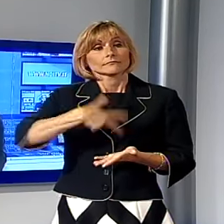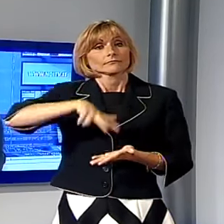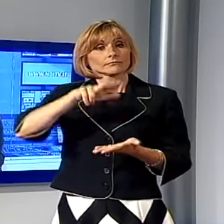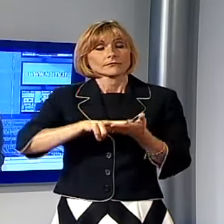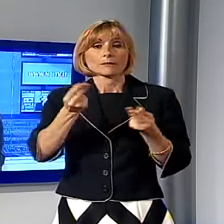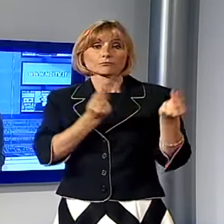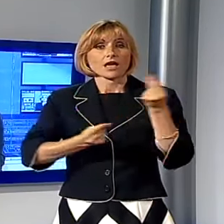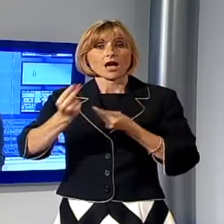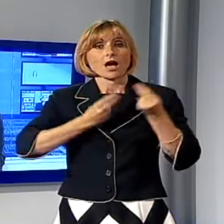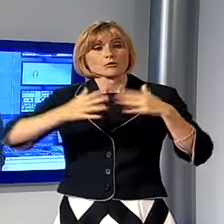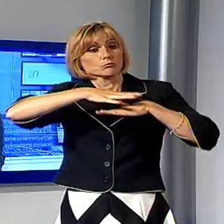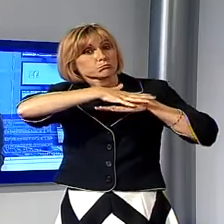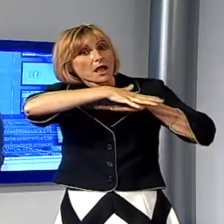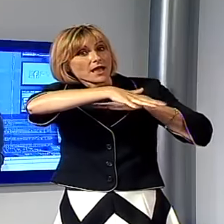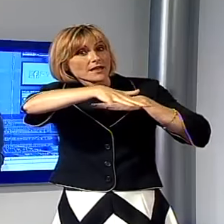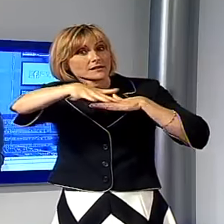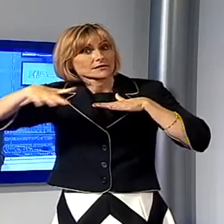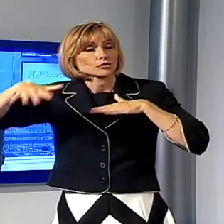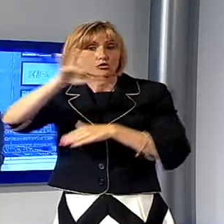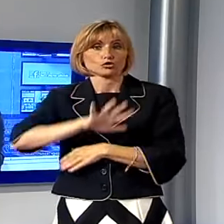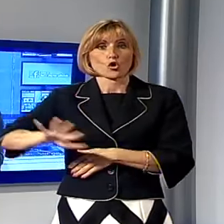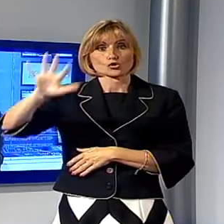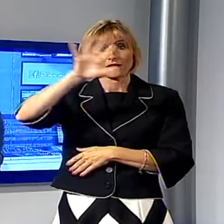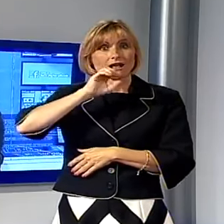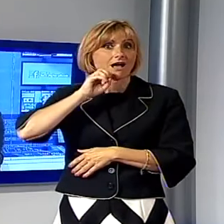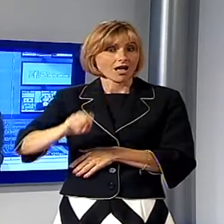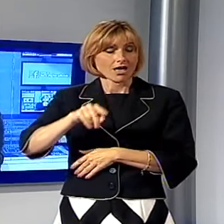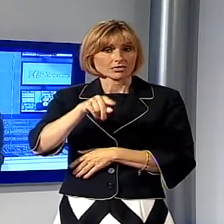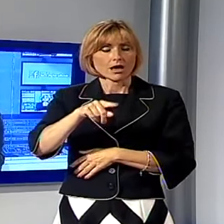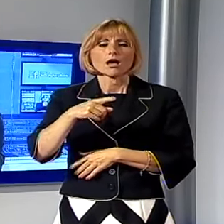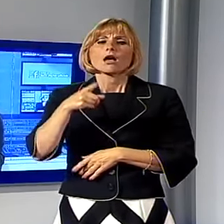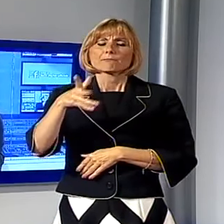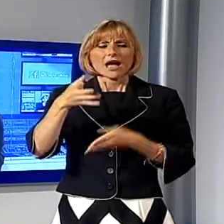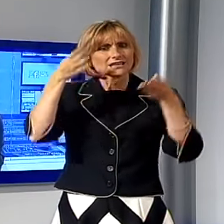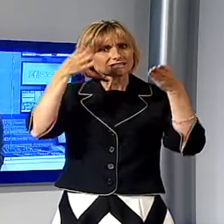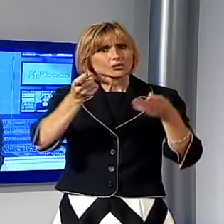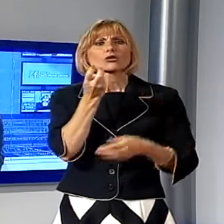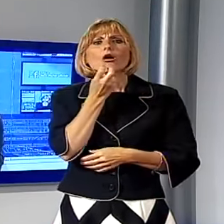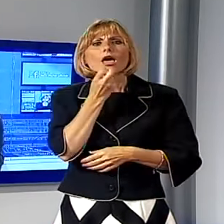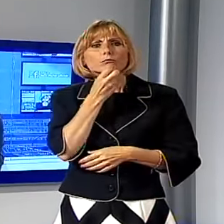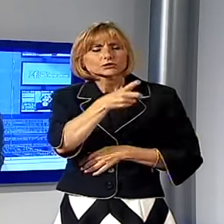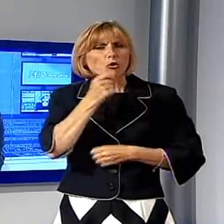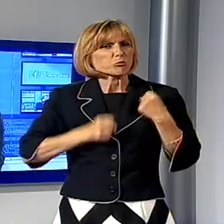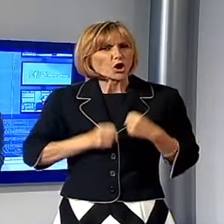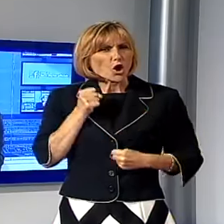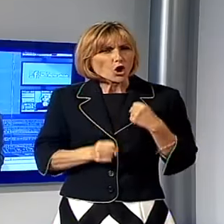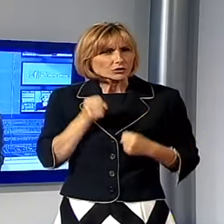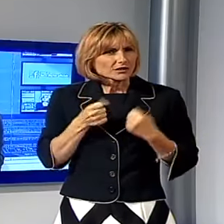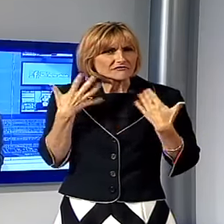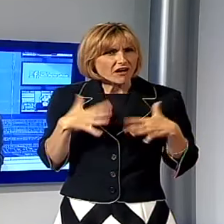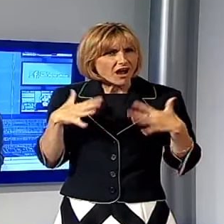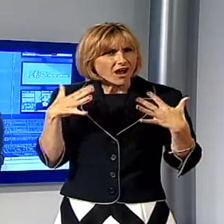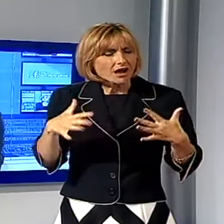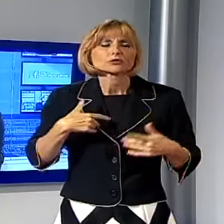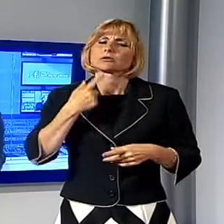piano paesaggistico della Toscana nonostante le proteste del settore lapide o la proposta ottiene il via a